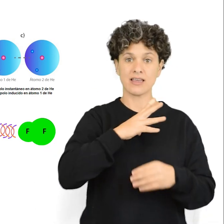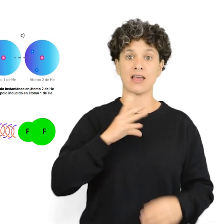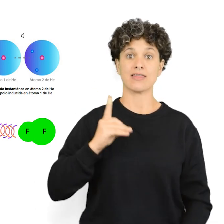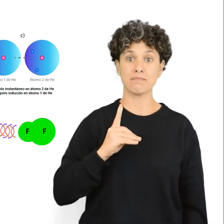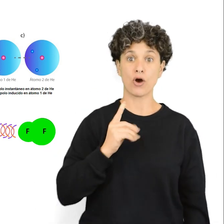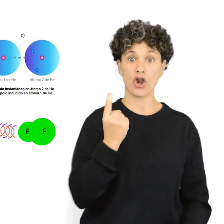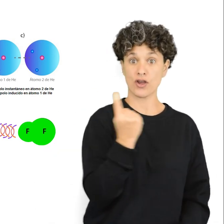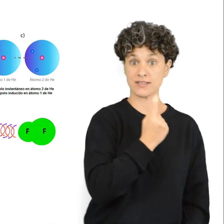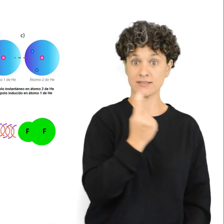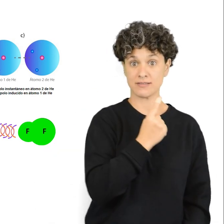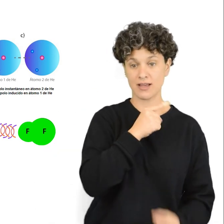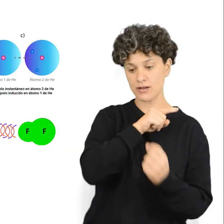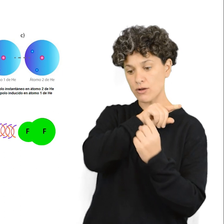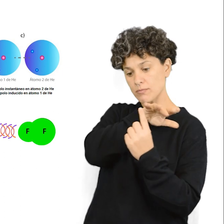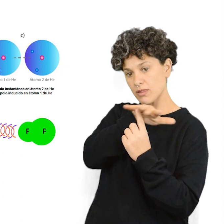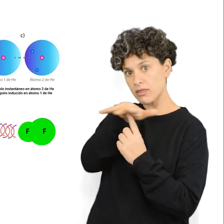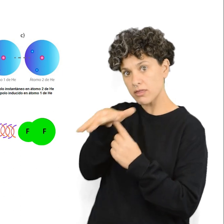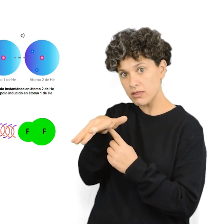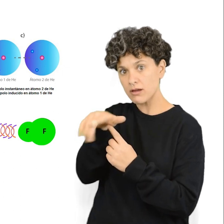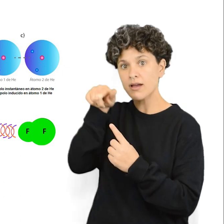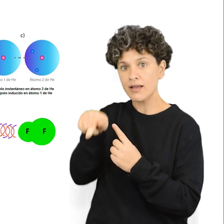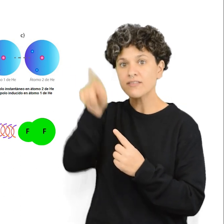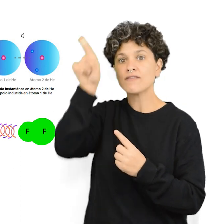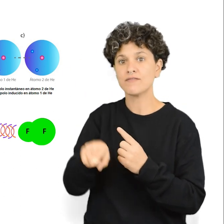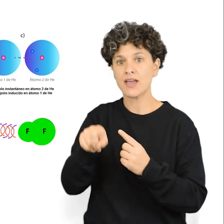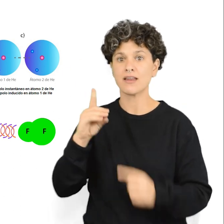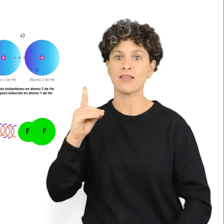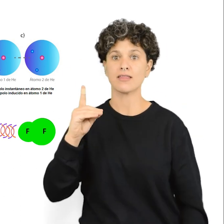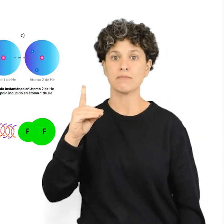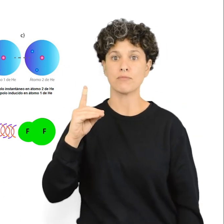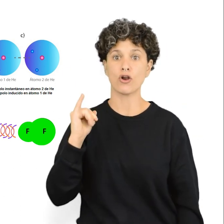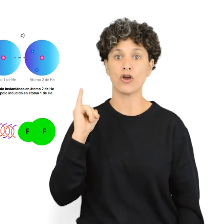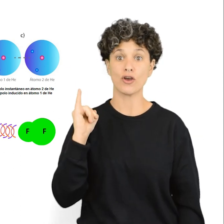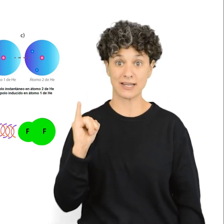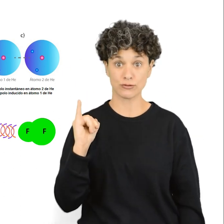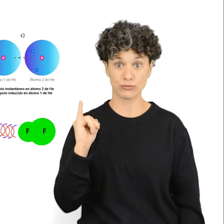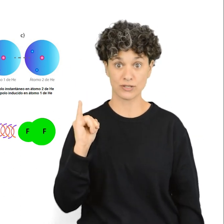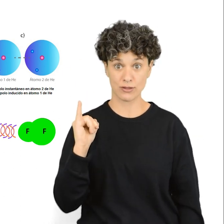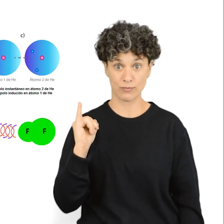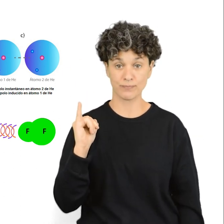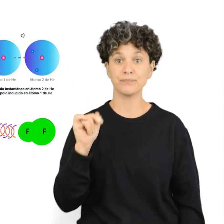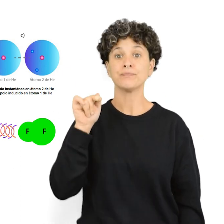Un dipolo instantáneo se genera por cambios rápidos en la distribución de los electrones en la molécula.